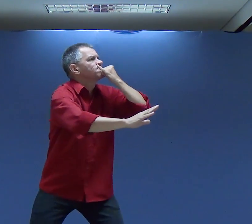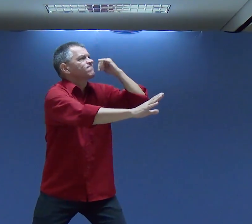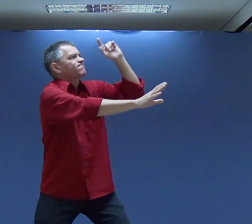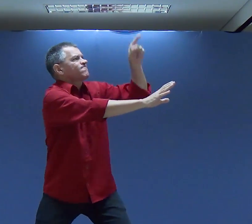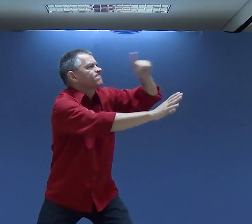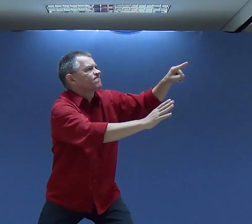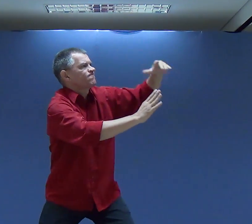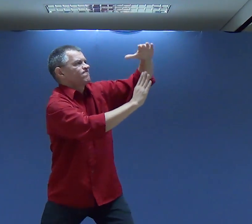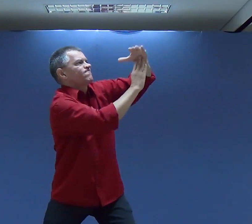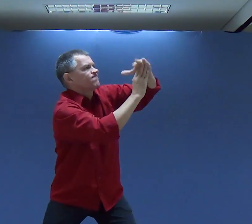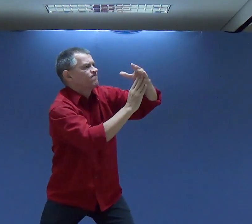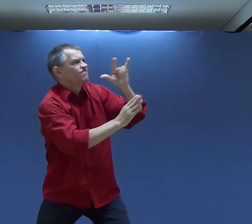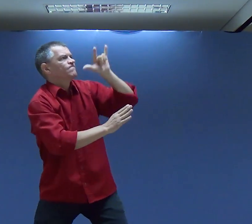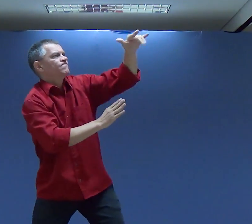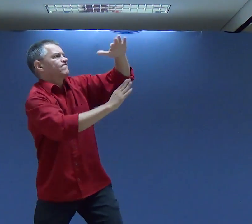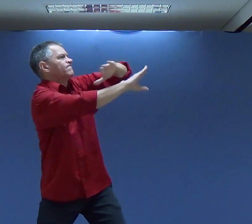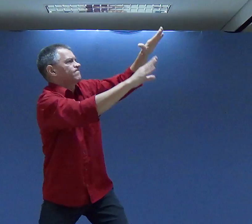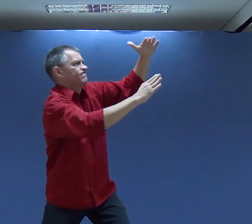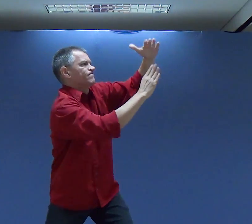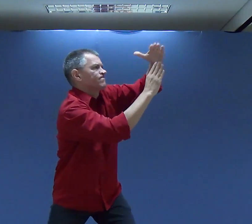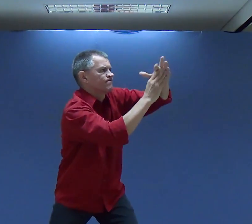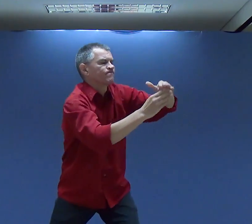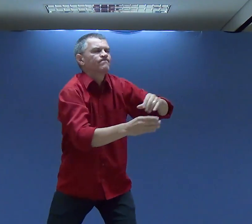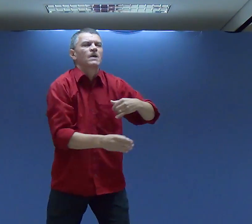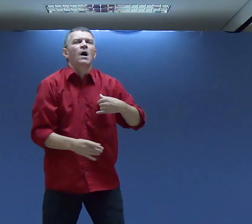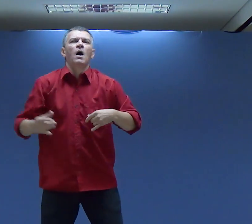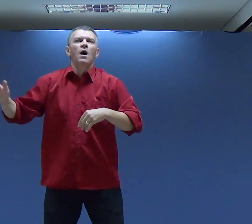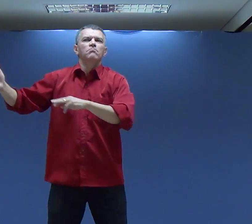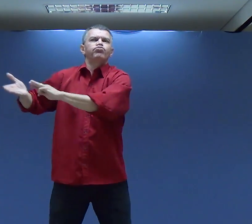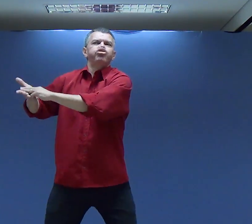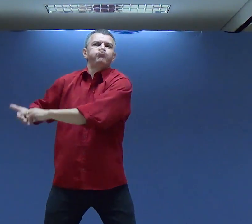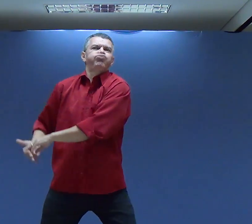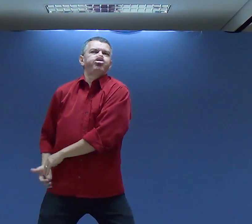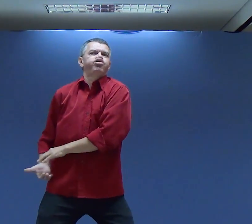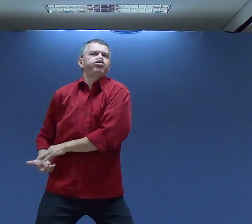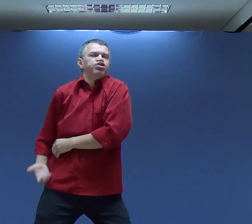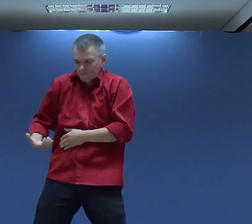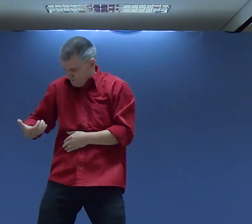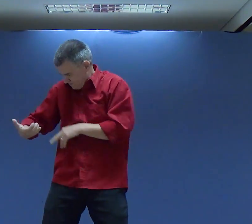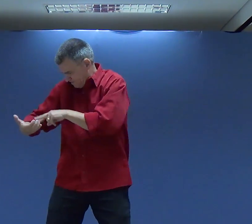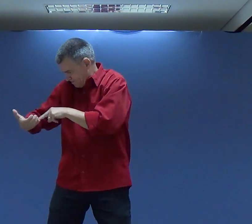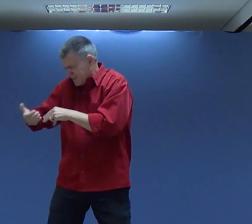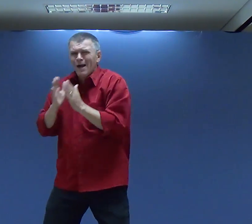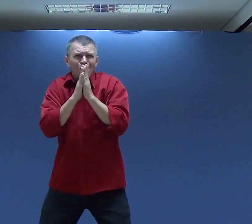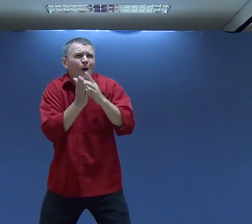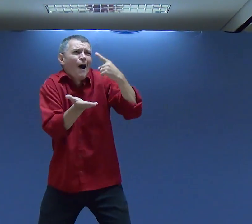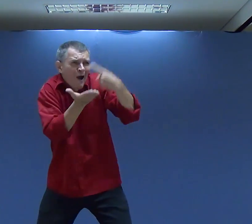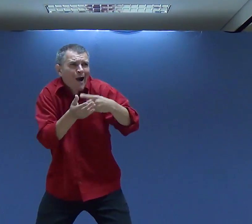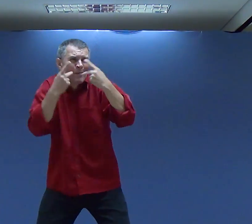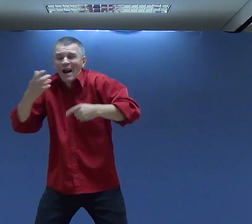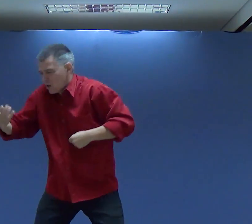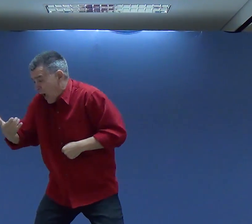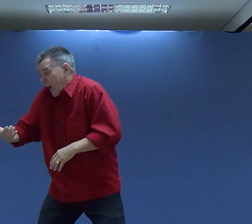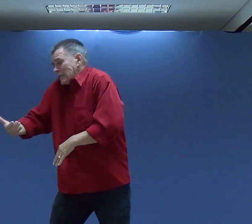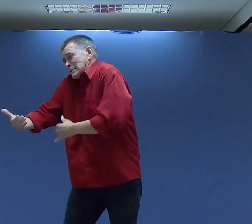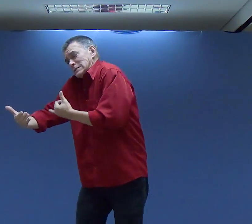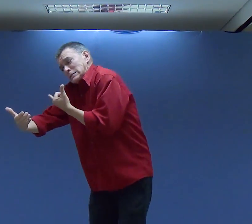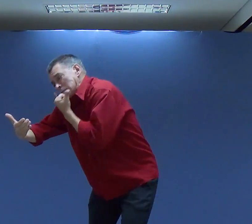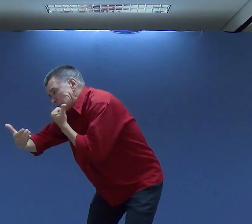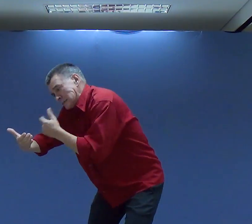faltando Me retratar com algumas pessoas Precisei dar um tempo Na minha agenda Precisei Desmarcar